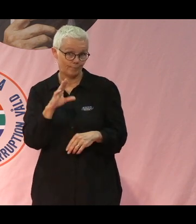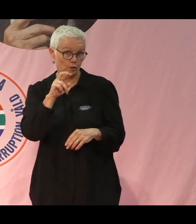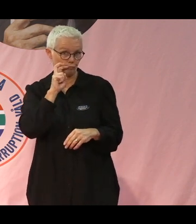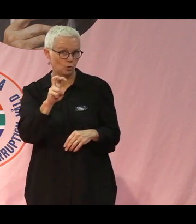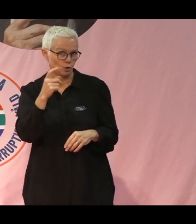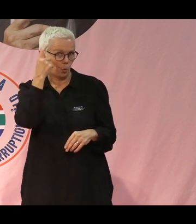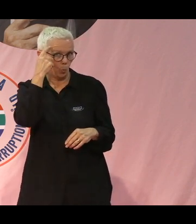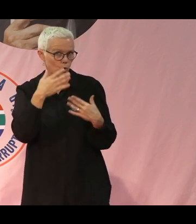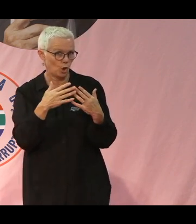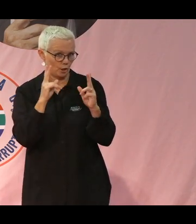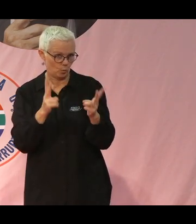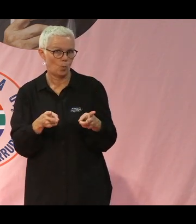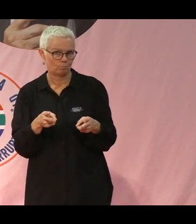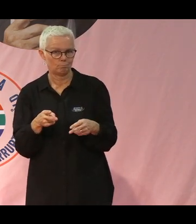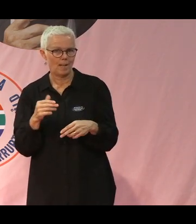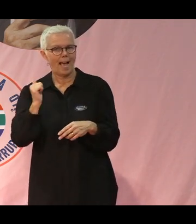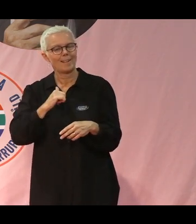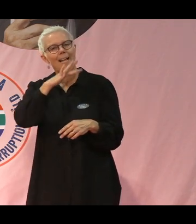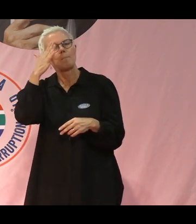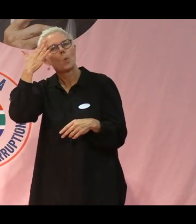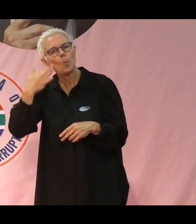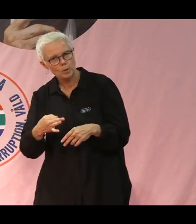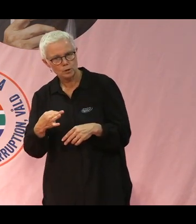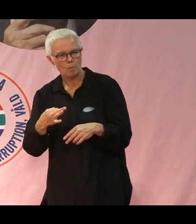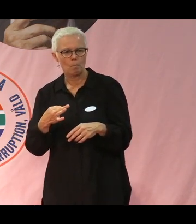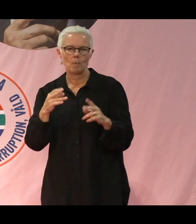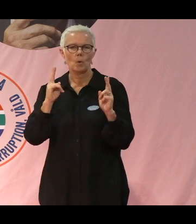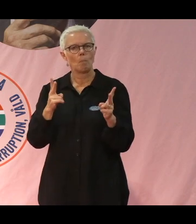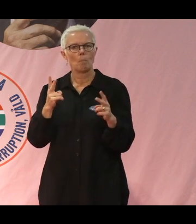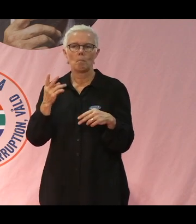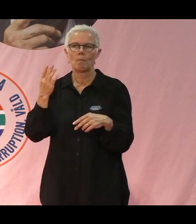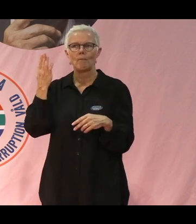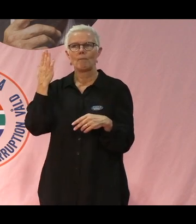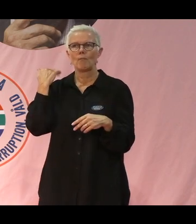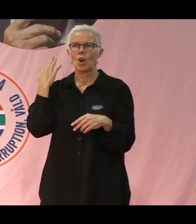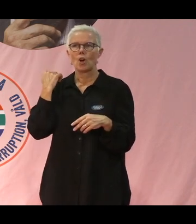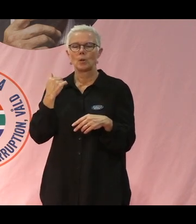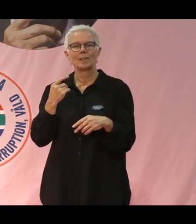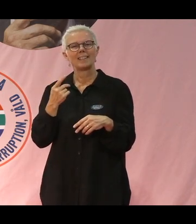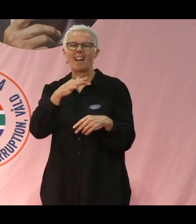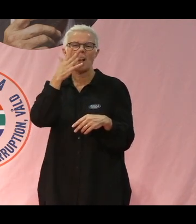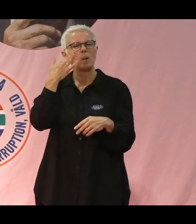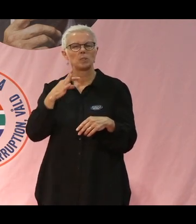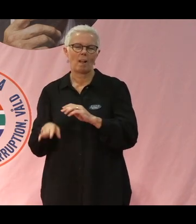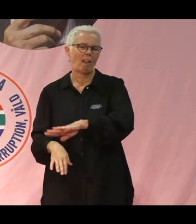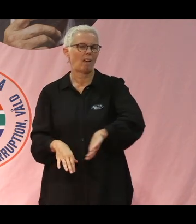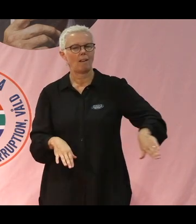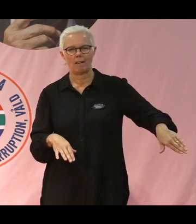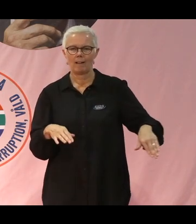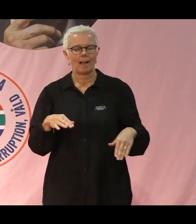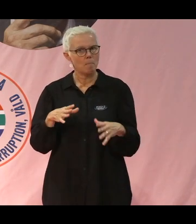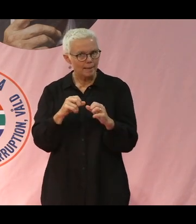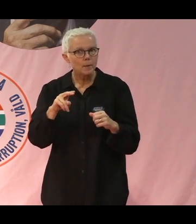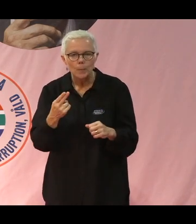att göra på det sättet att man använder gammal kunskap som förut kanske har varit lite grann att man har lämnat, men nu i alla fall